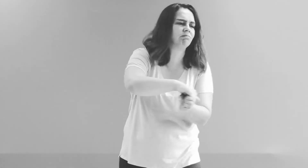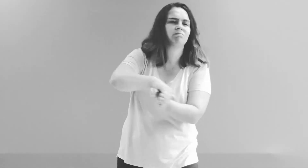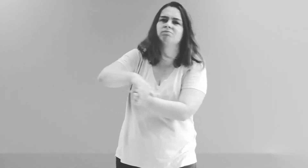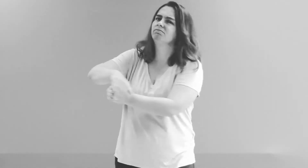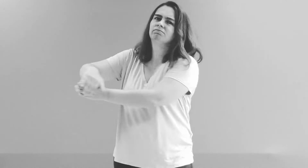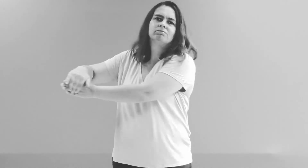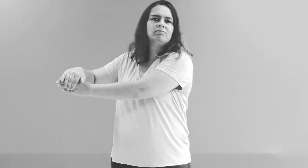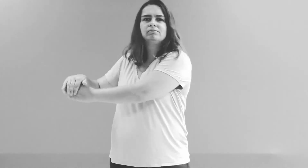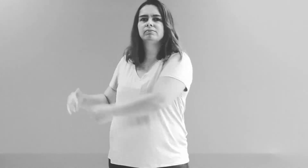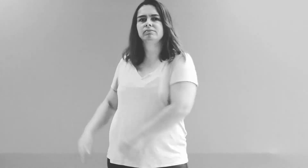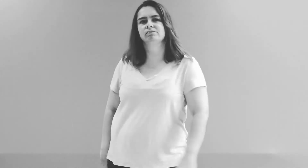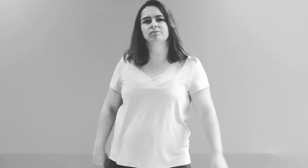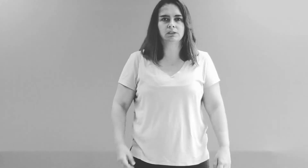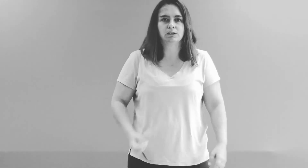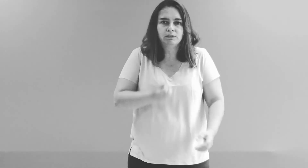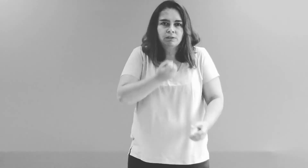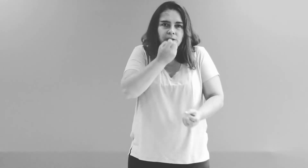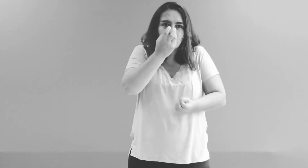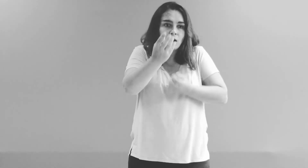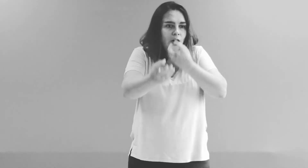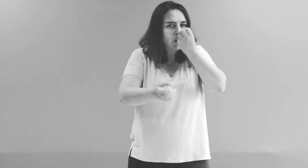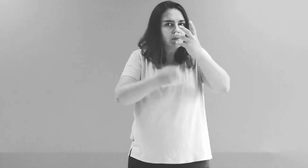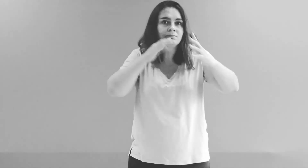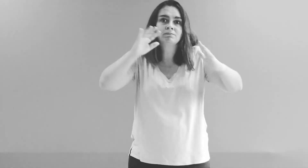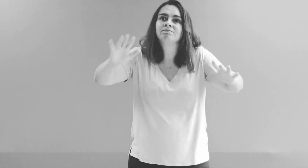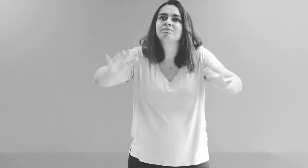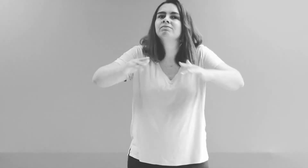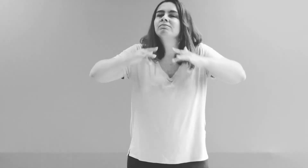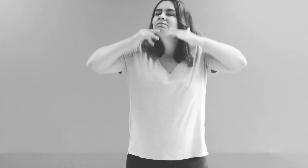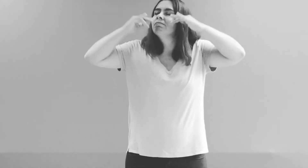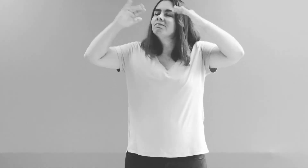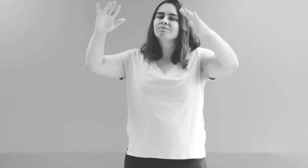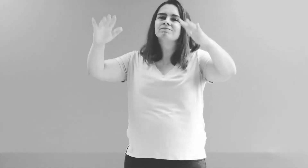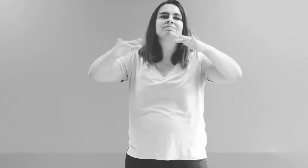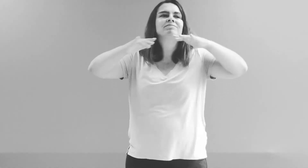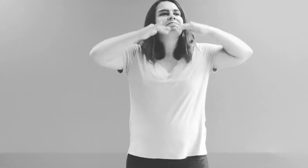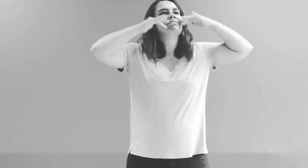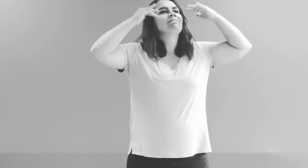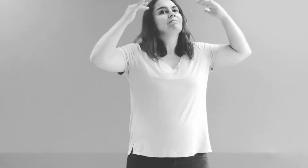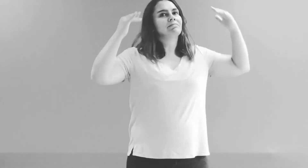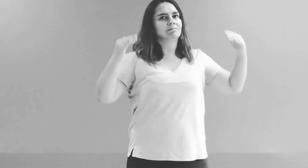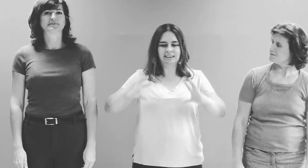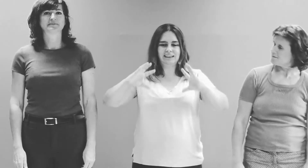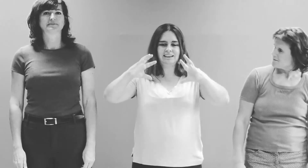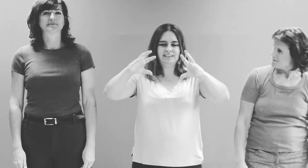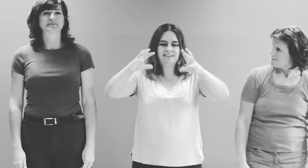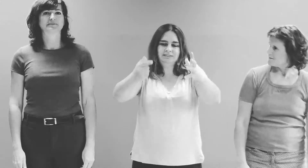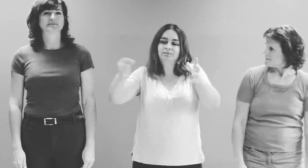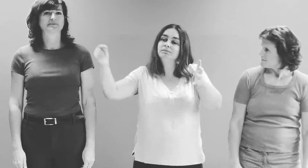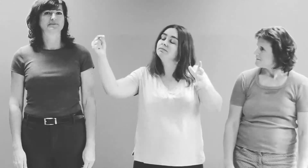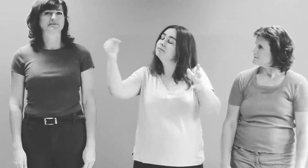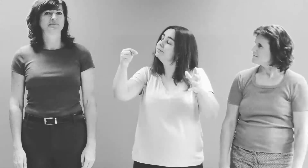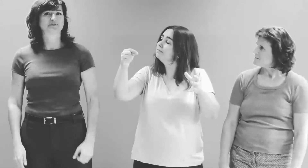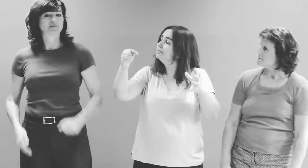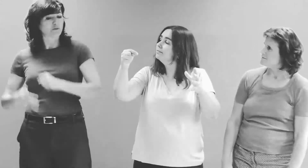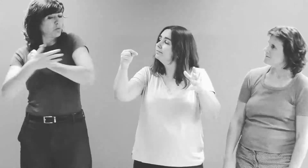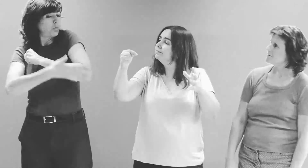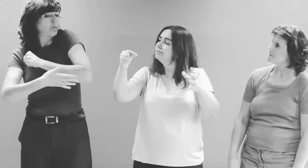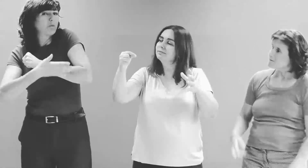une pause De troquer cette vie morose, contre le parfum d'une rose C'est l'hymne